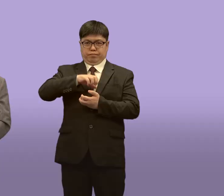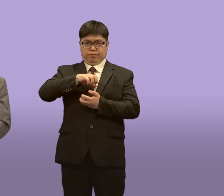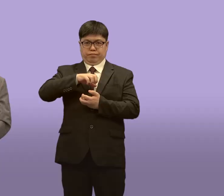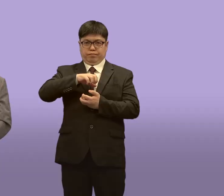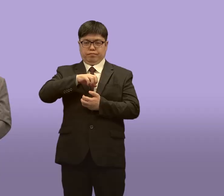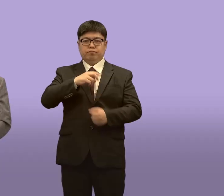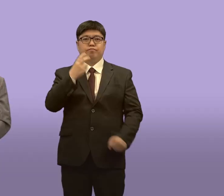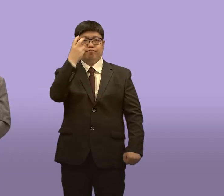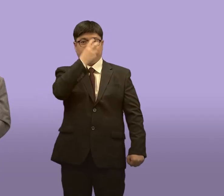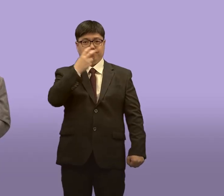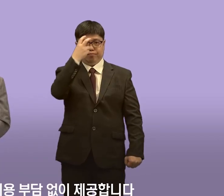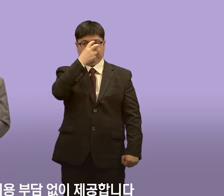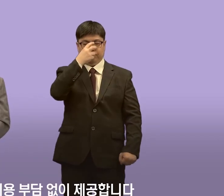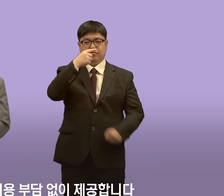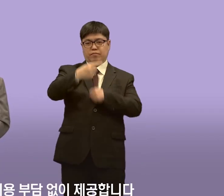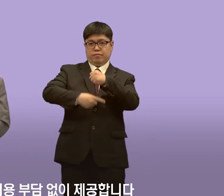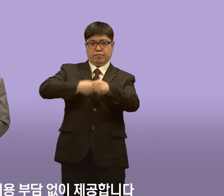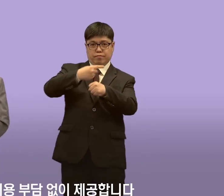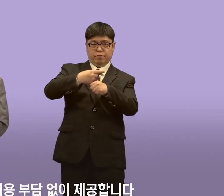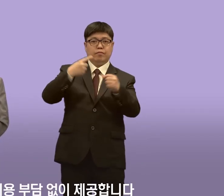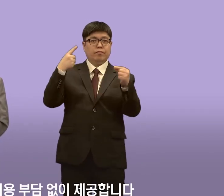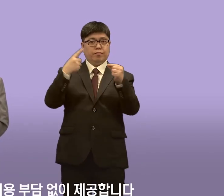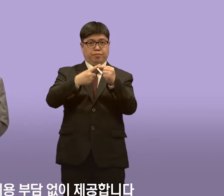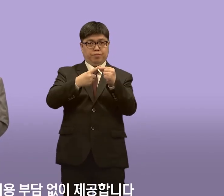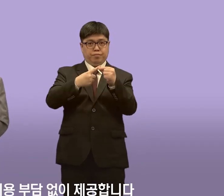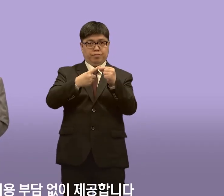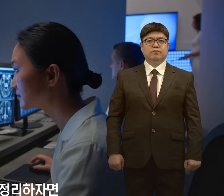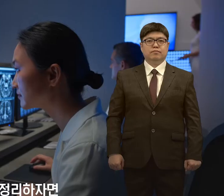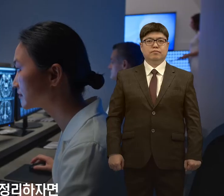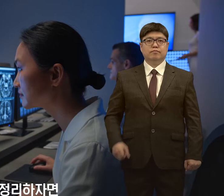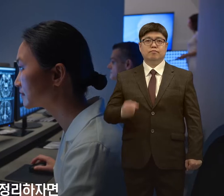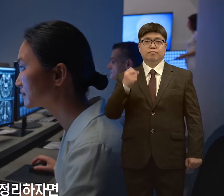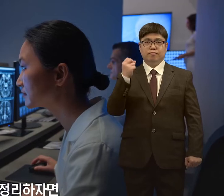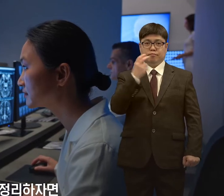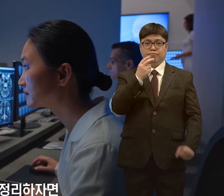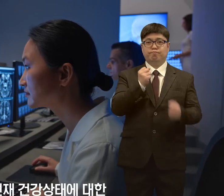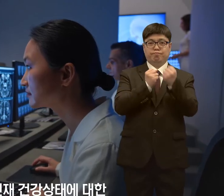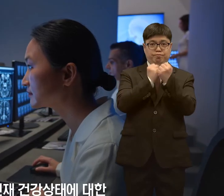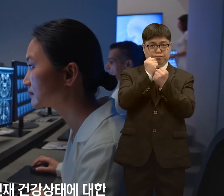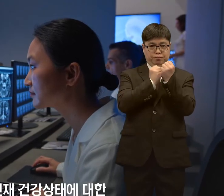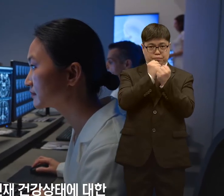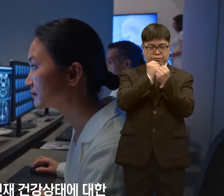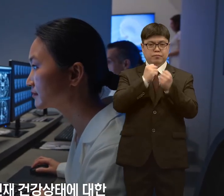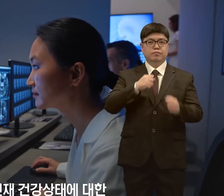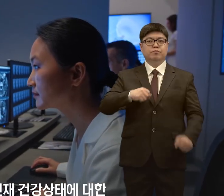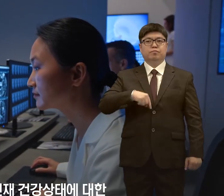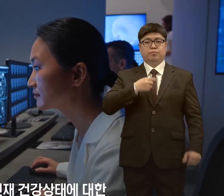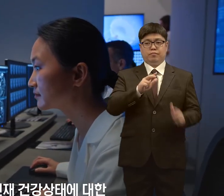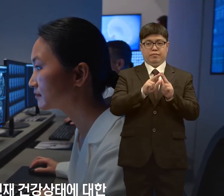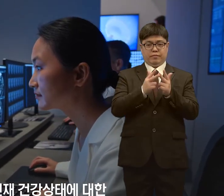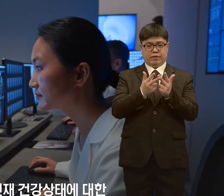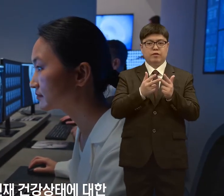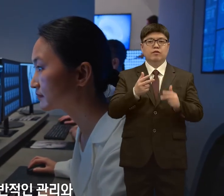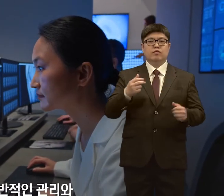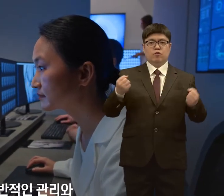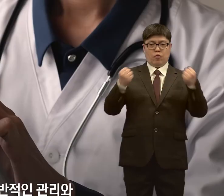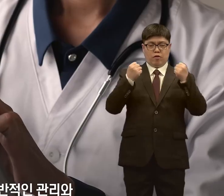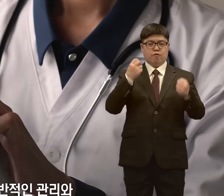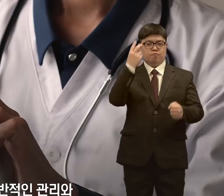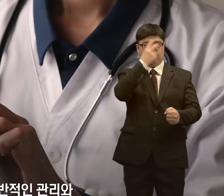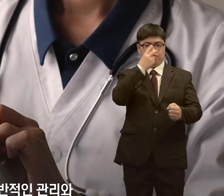연 1회 비용 부담 없이 제공합니다. 정리하자면 본인의 현재 건강상태에 대한